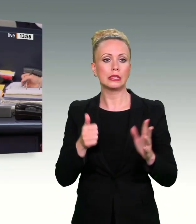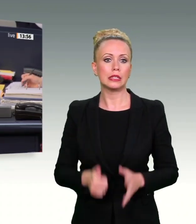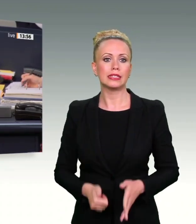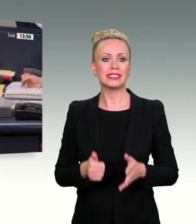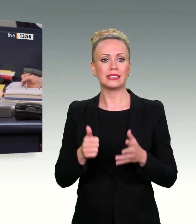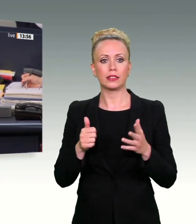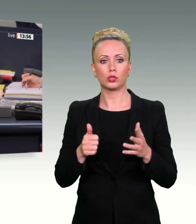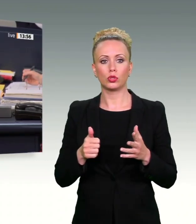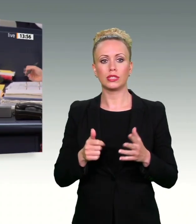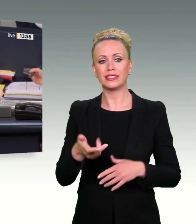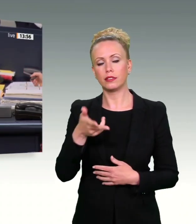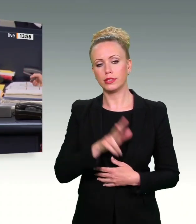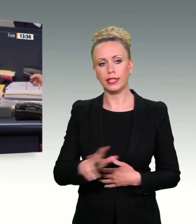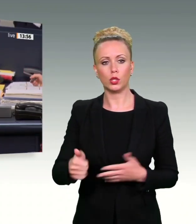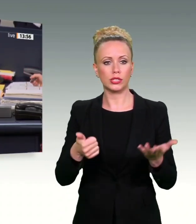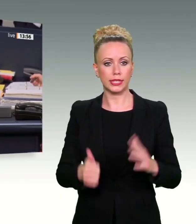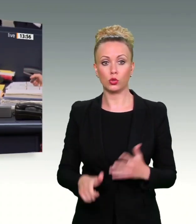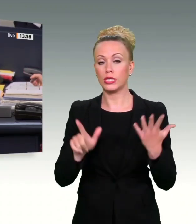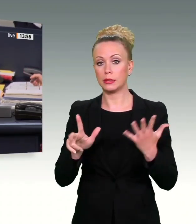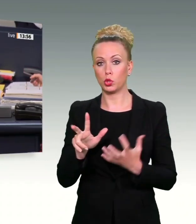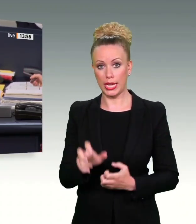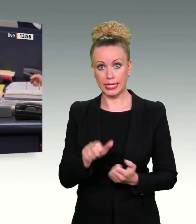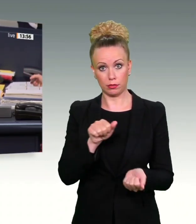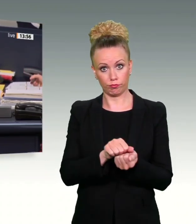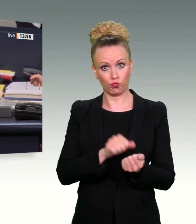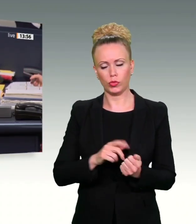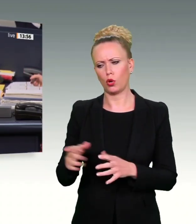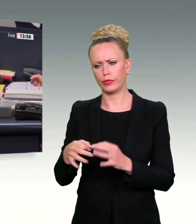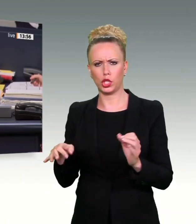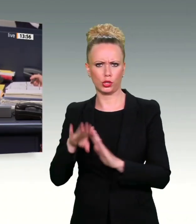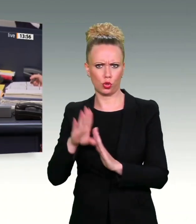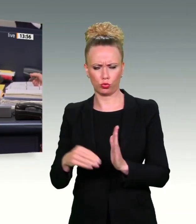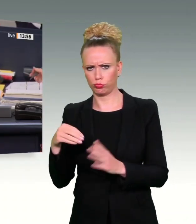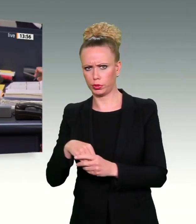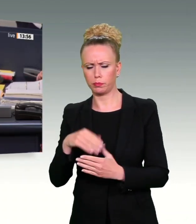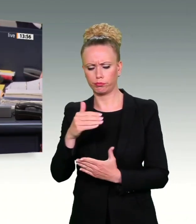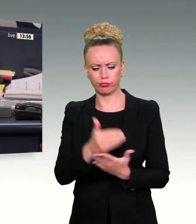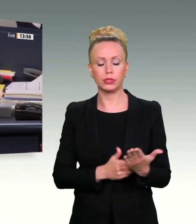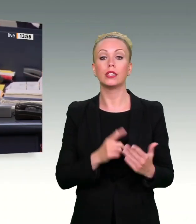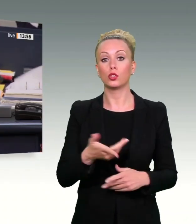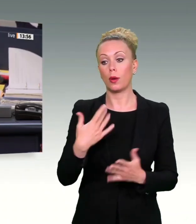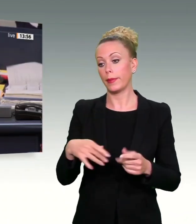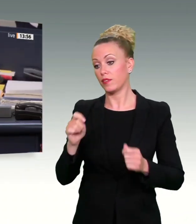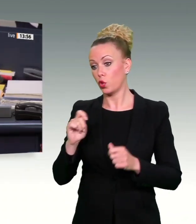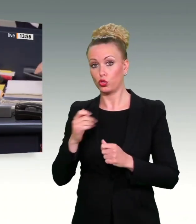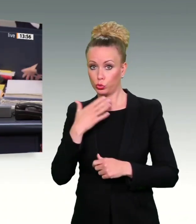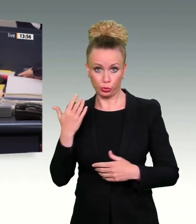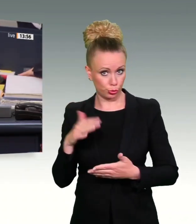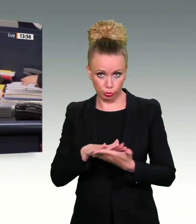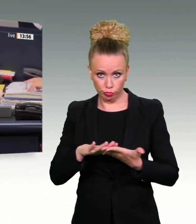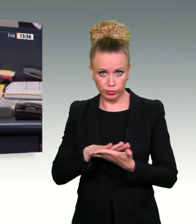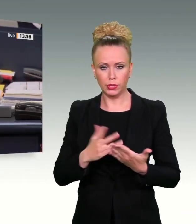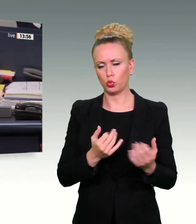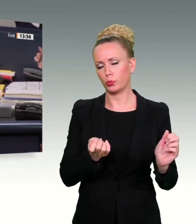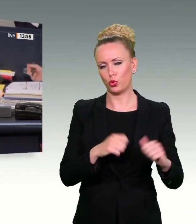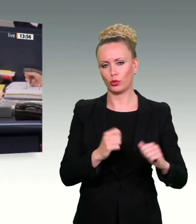vorgeschlagen, die sie in der Tagesordnung finden. Weitere Vorschläge sehe ich nicht. Dann ist das so beschlossen. Ich rufe jetzt